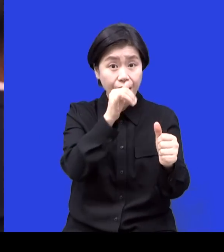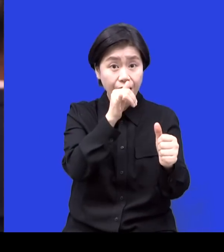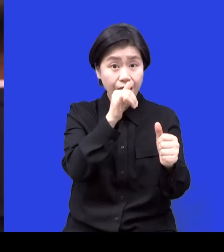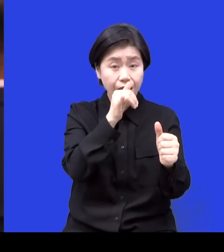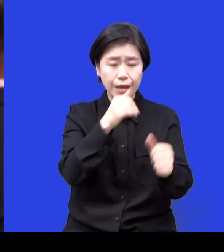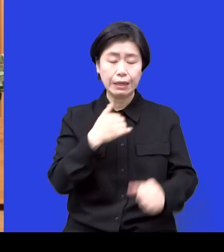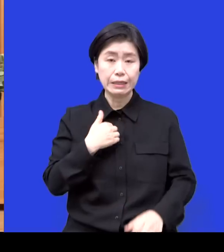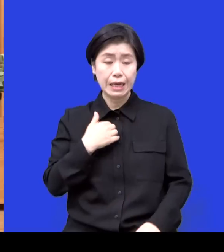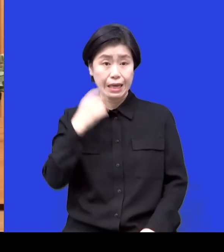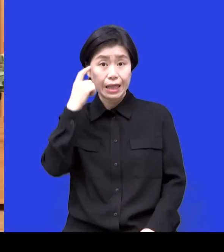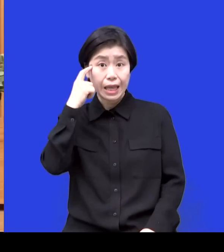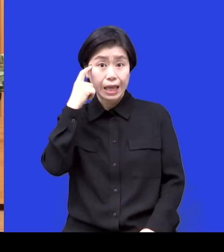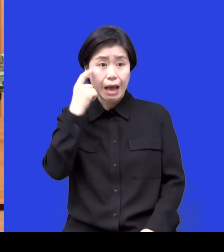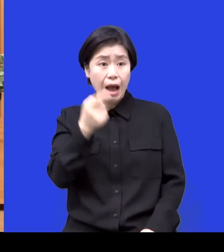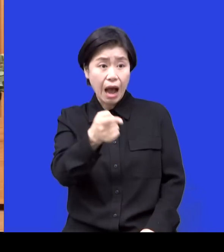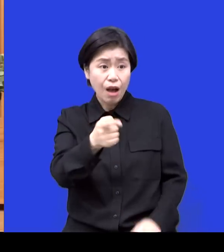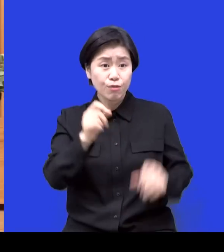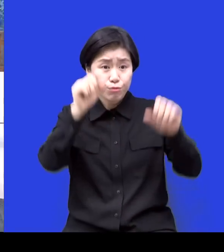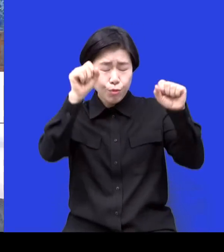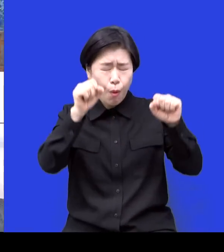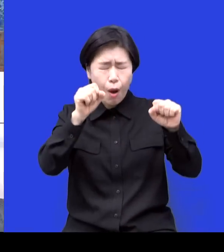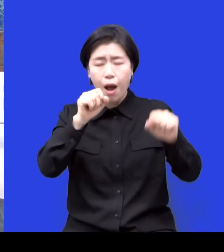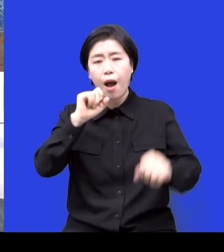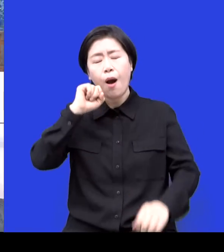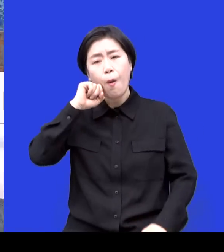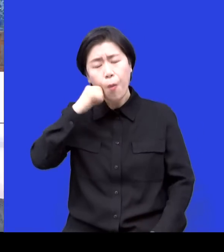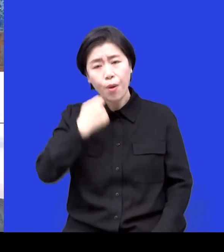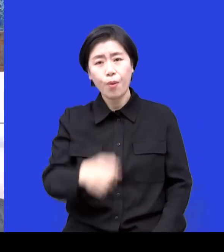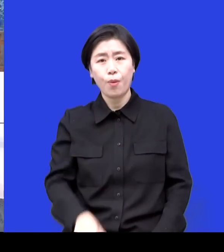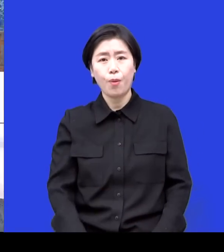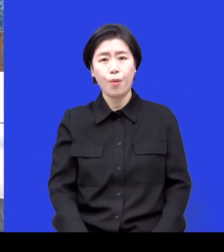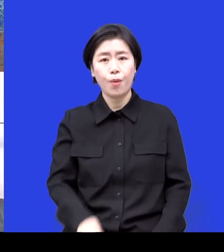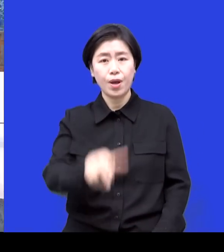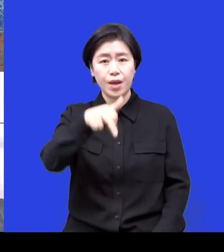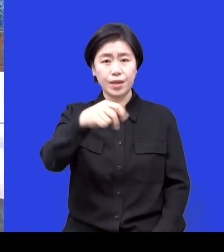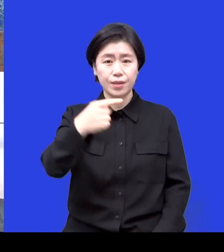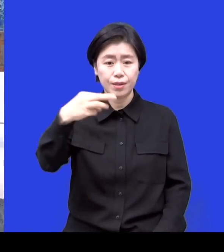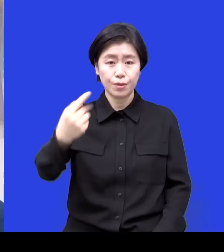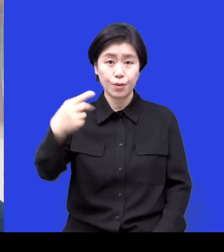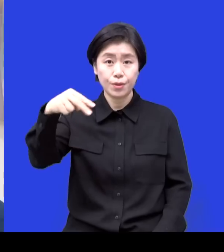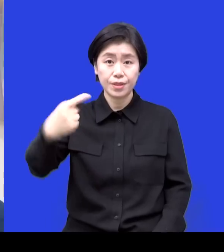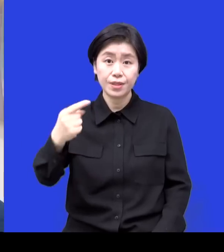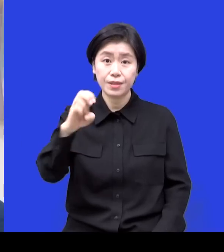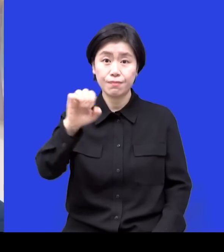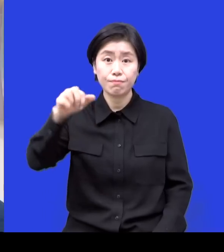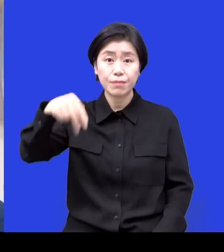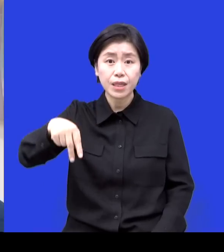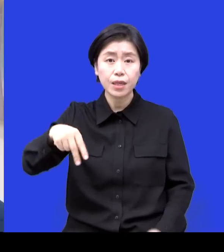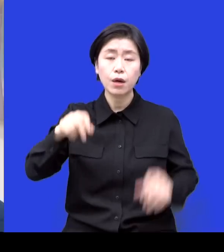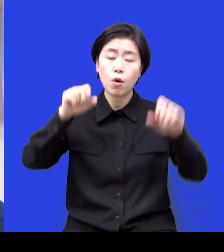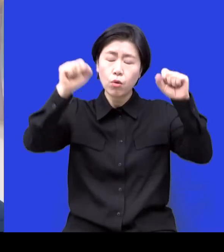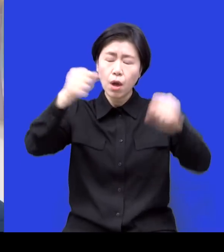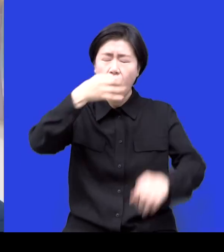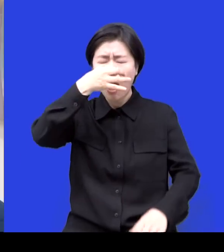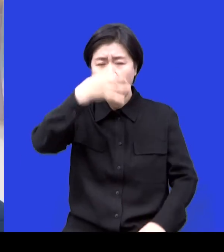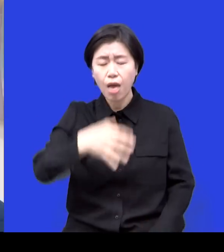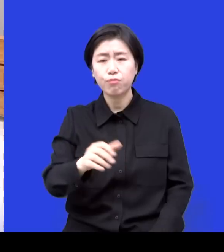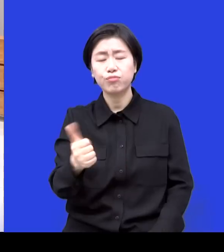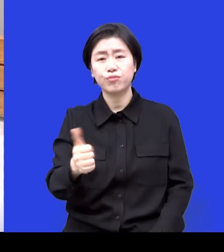크로스핏하면 일단 공포스럽다라는 생각 전 이름만 들어도 공포스럽거든요 아이 진짜 농담이 아니라 한번 오세요 예?